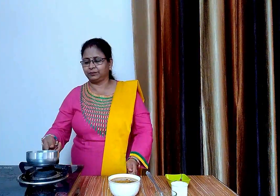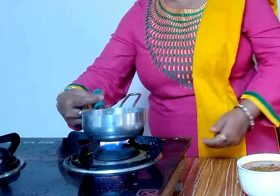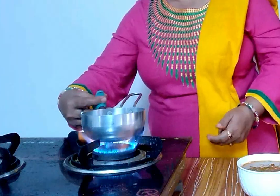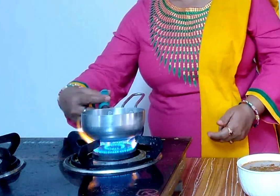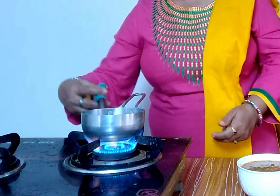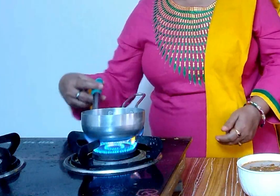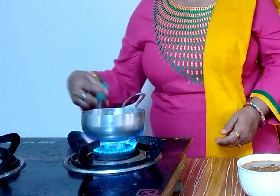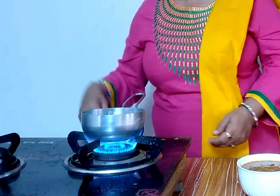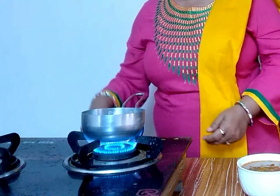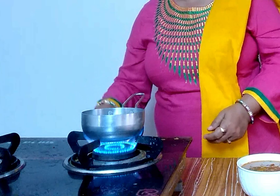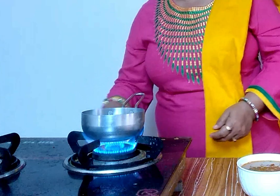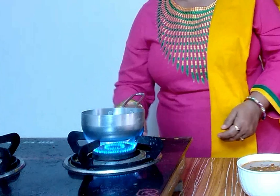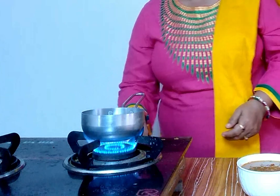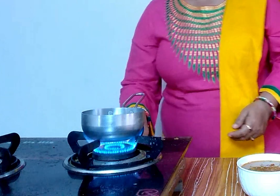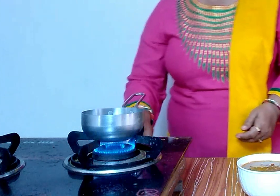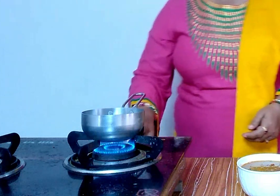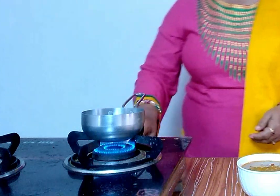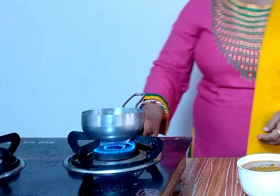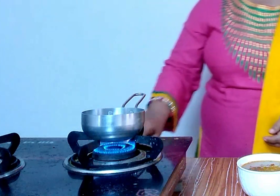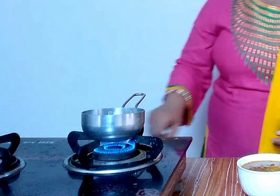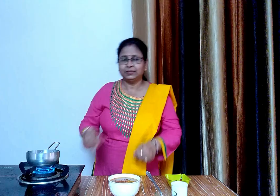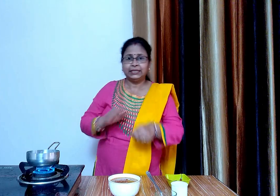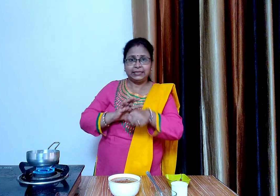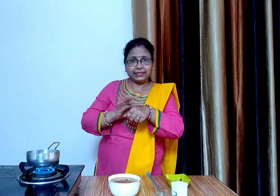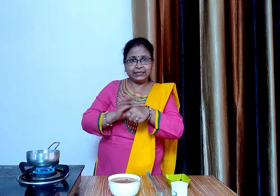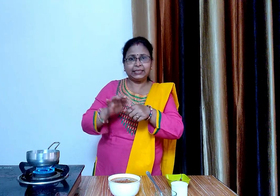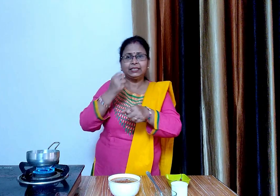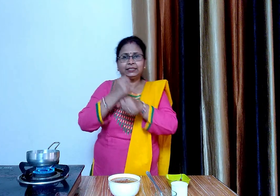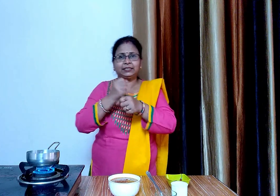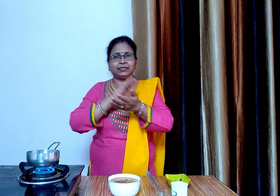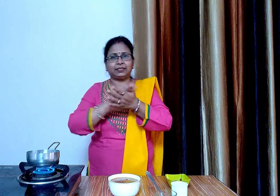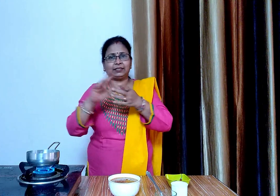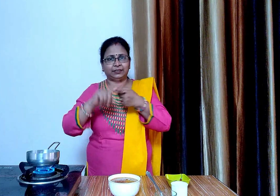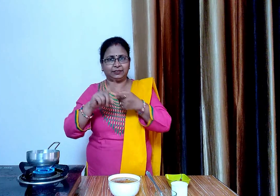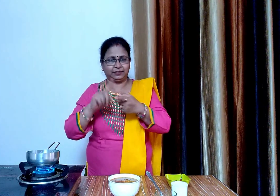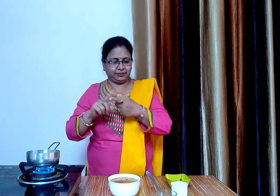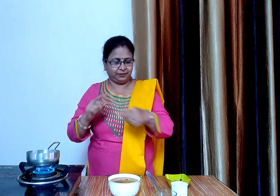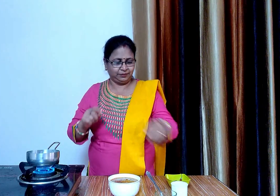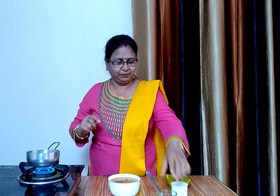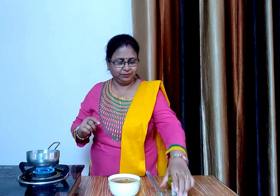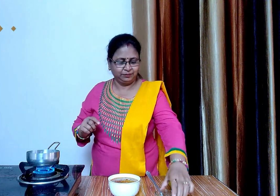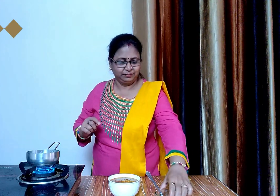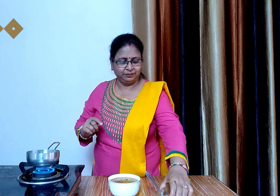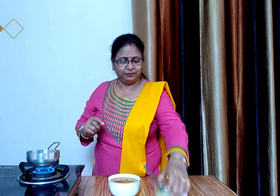और गैस को ओन कर देंगे अब इसमें दो चमच खी